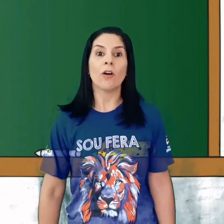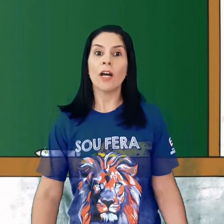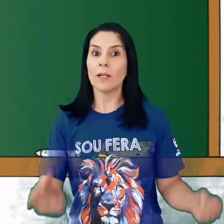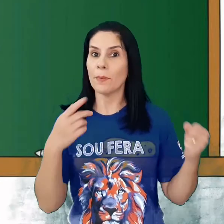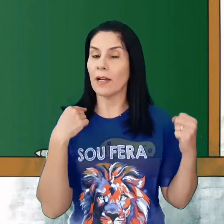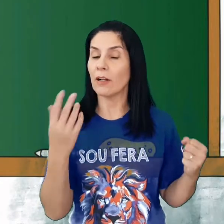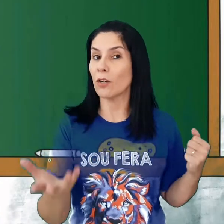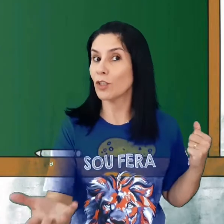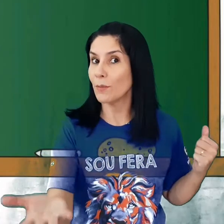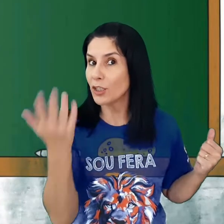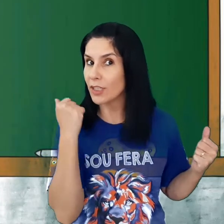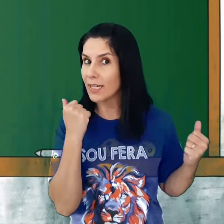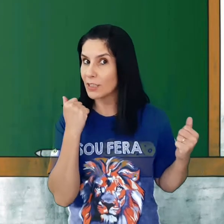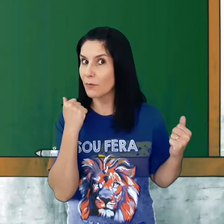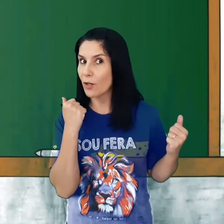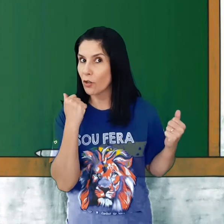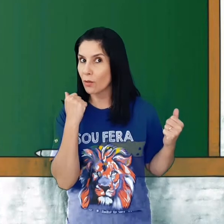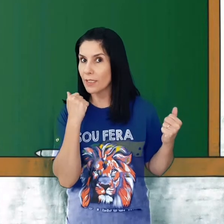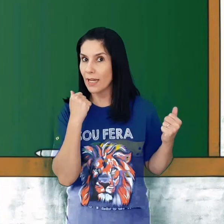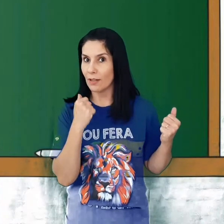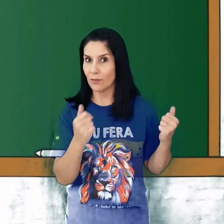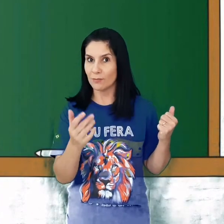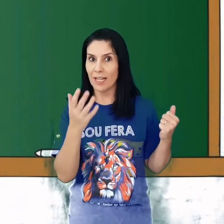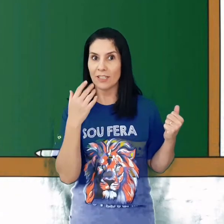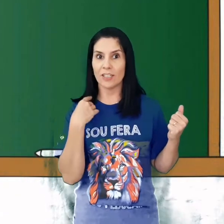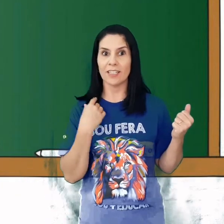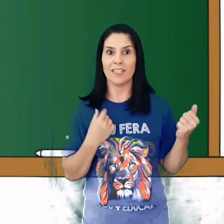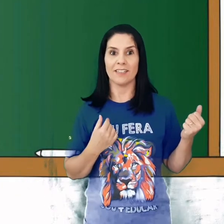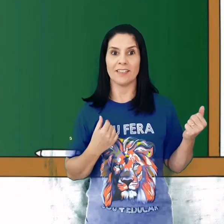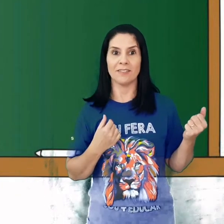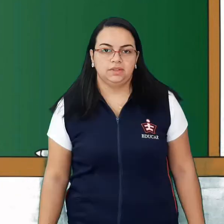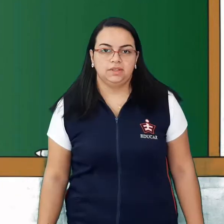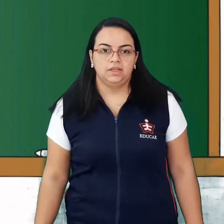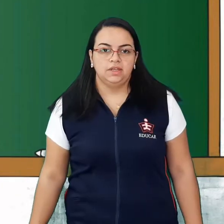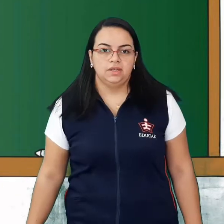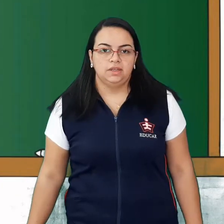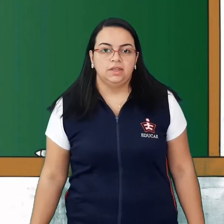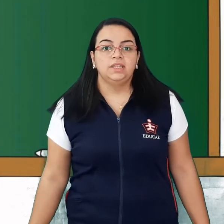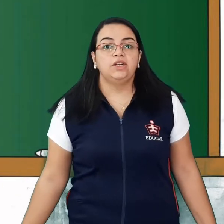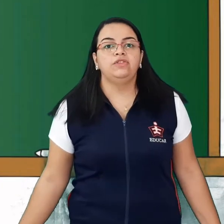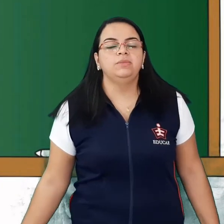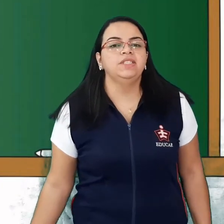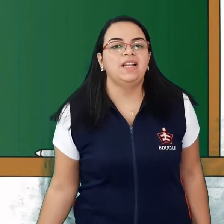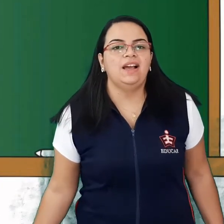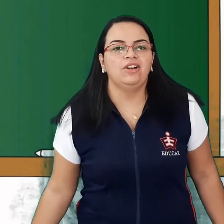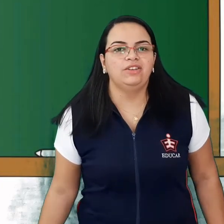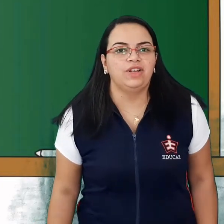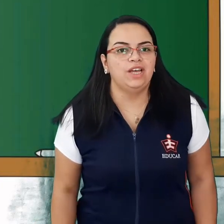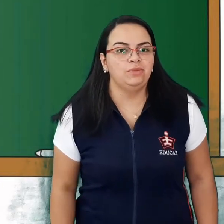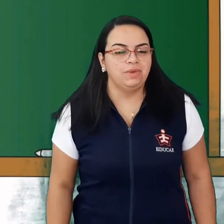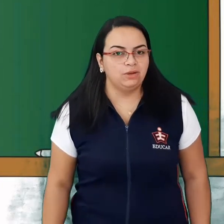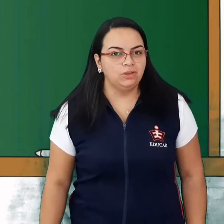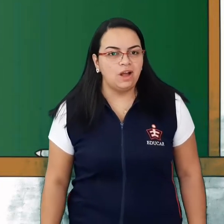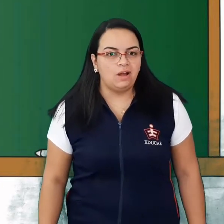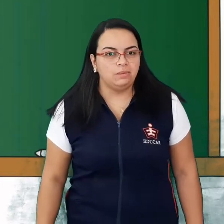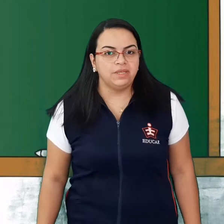Agora, eu vou chamar a tia Thaís para falar o nome dela. Vamos lá, tia Thaís? Então, vamos lá agora falar o meu nome.